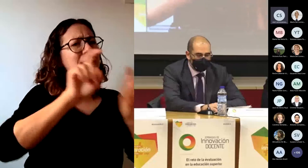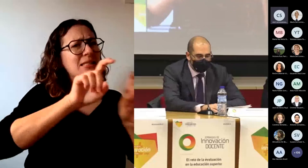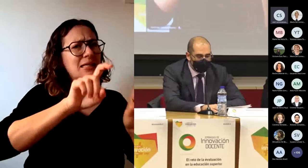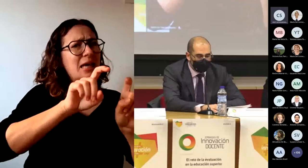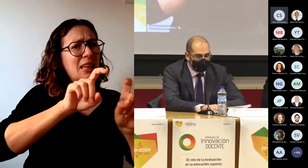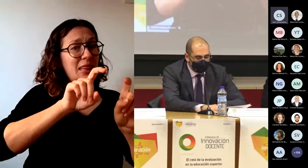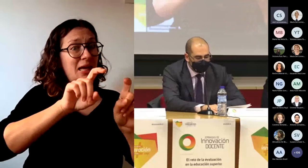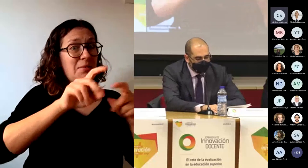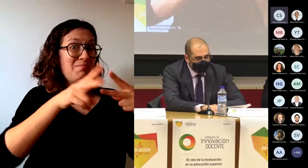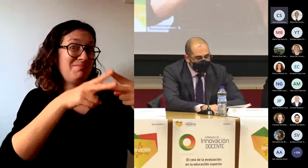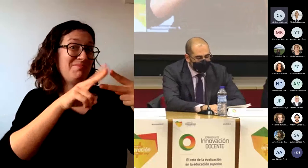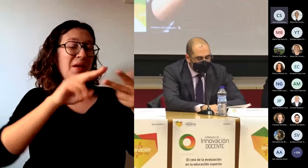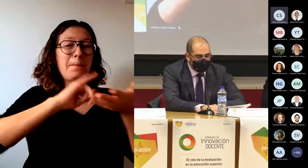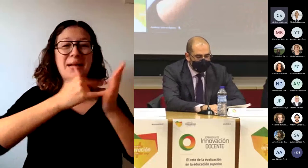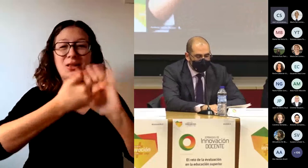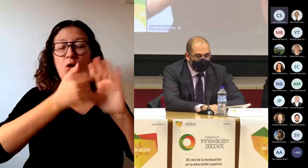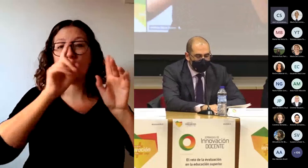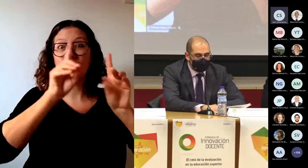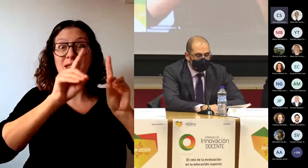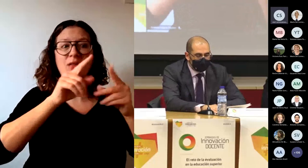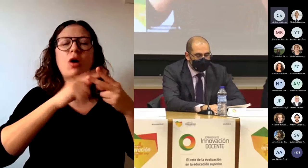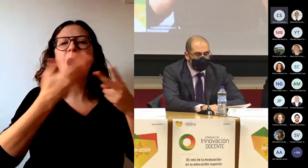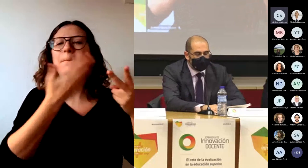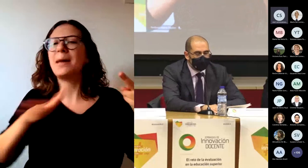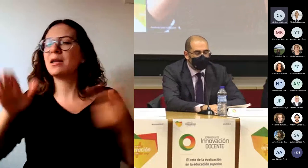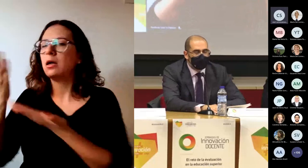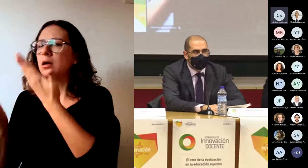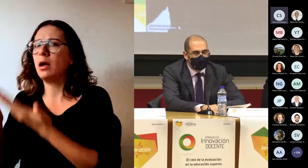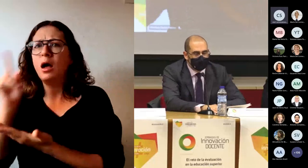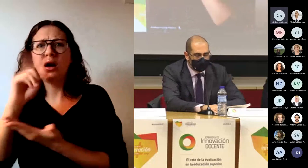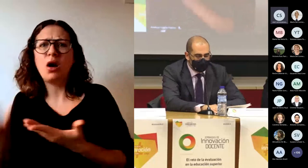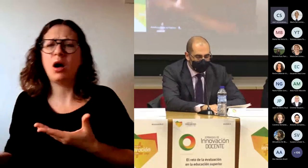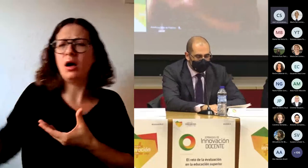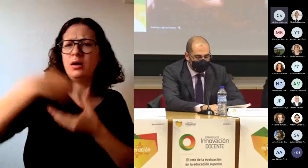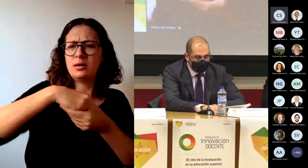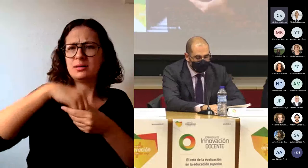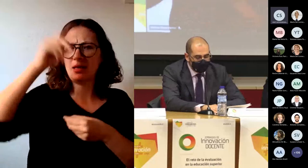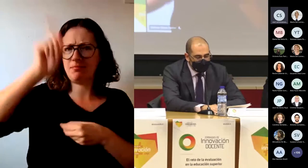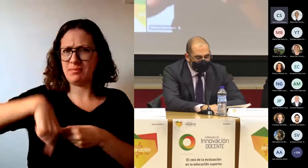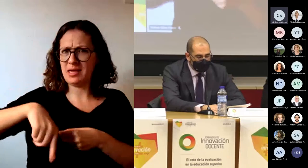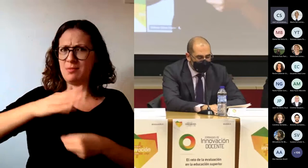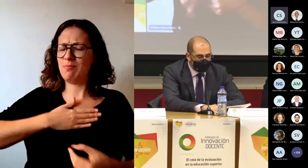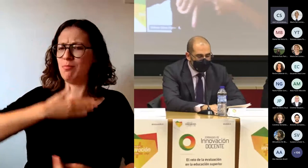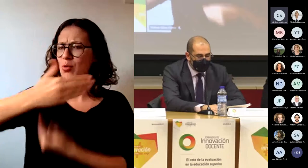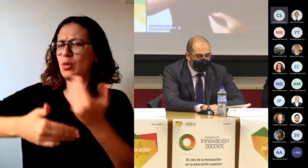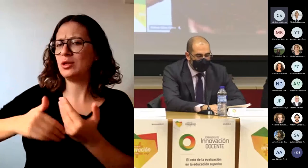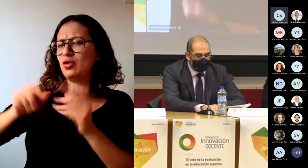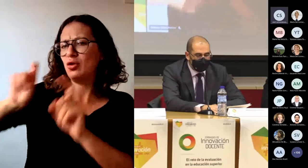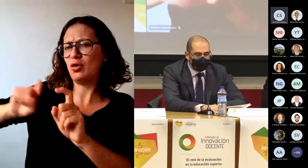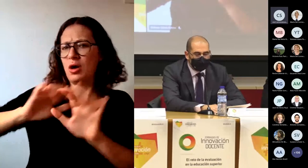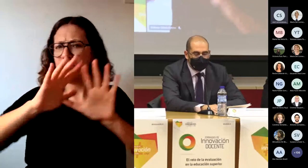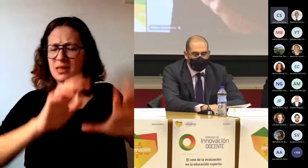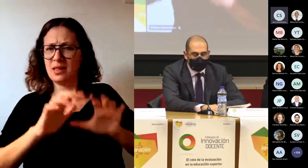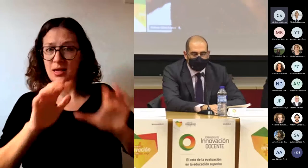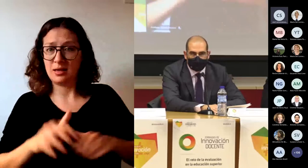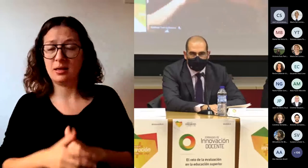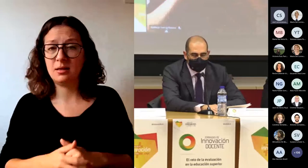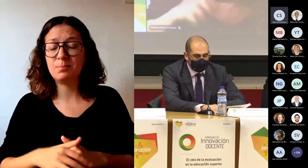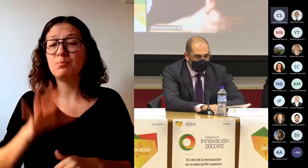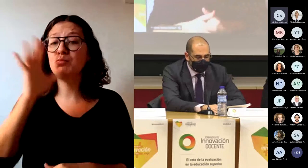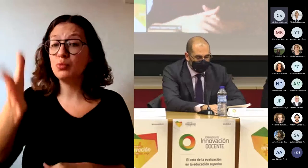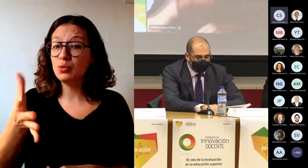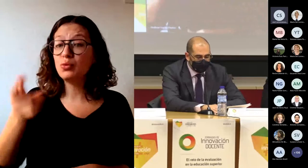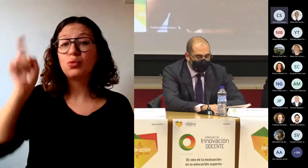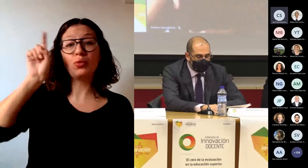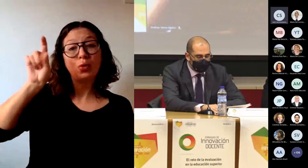del método didáctico, sino que es parte integrada del proceso de aprendizaje que realiza el estudiante. Consecuentemente, merece que el docente dedique parte